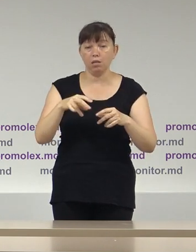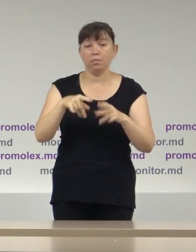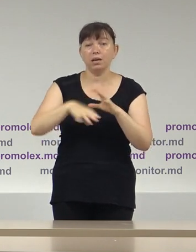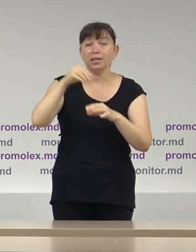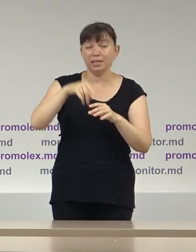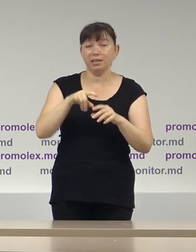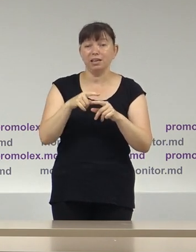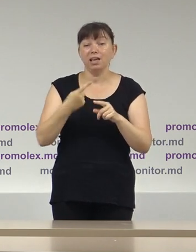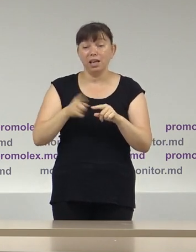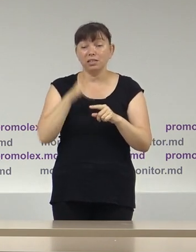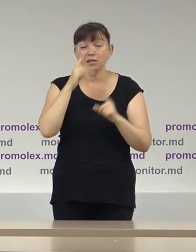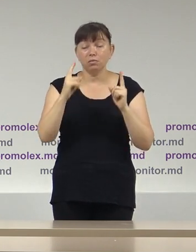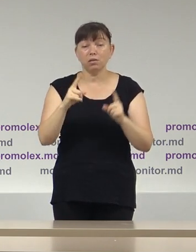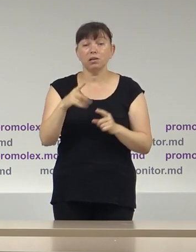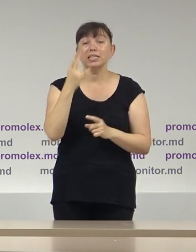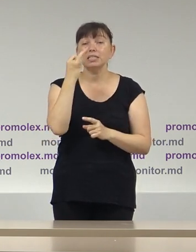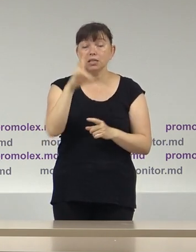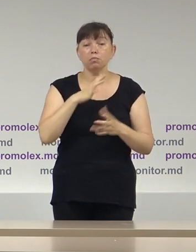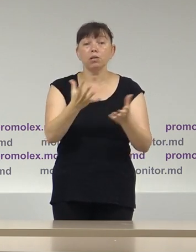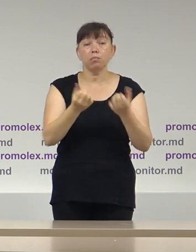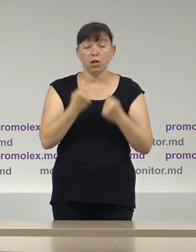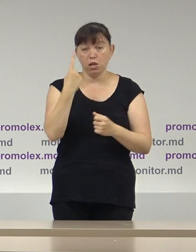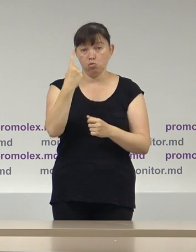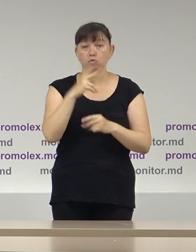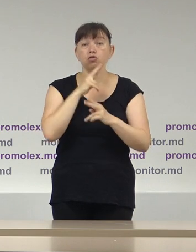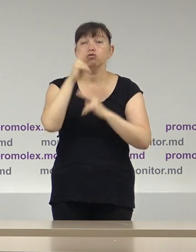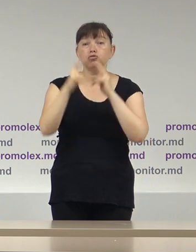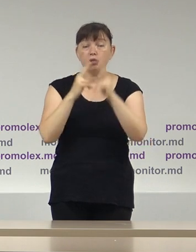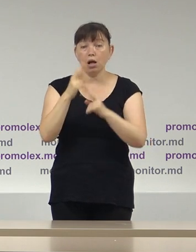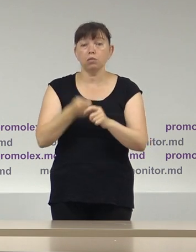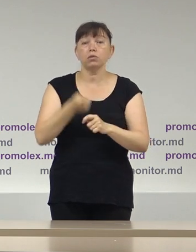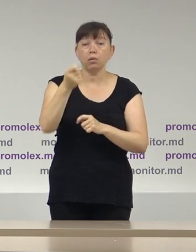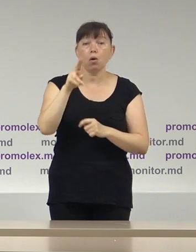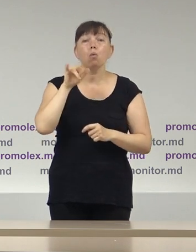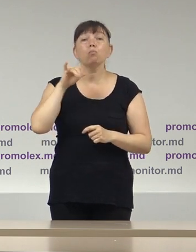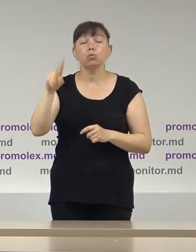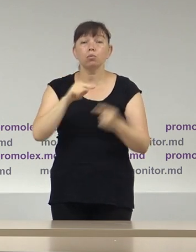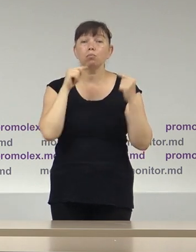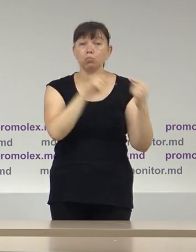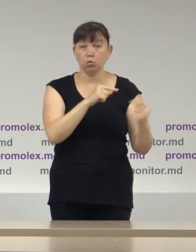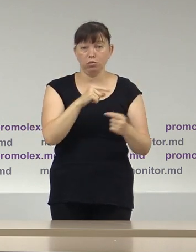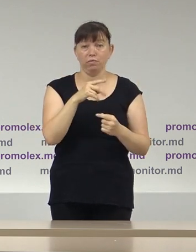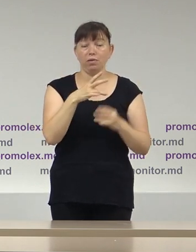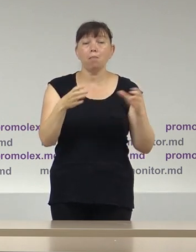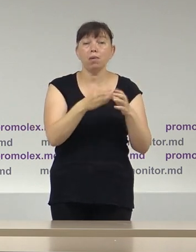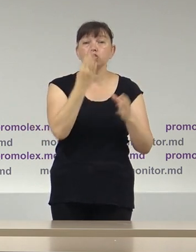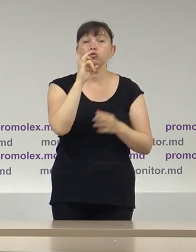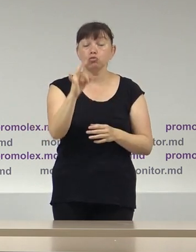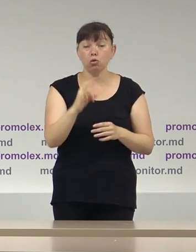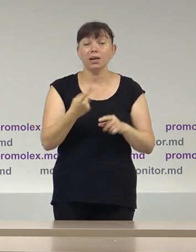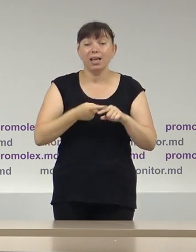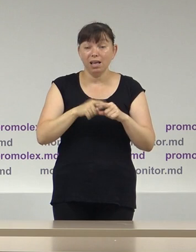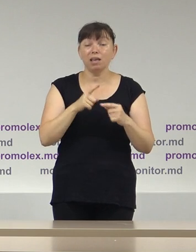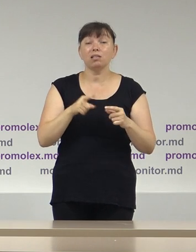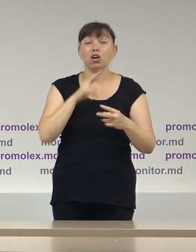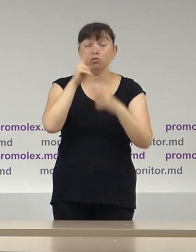de referință, CEC a recepționat o contestație depun împotriva Partidului Politic Șor, în cazul acestei